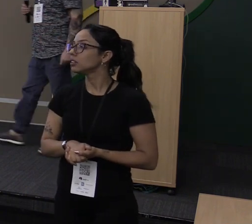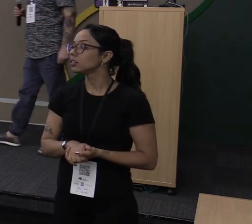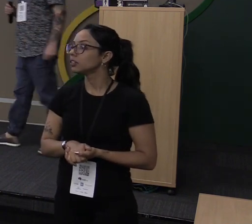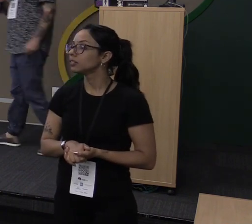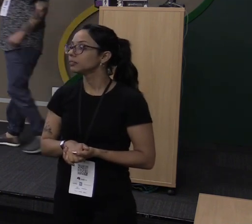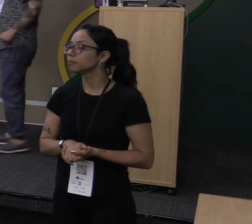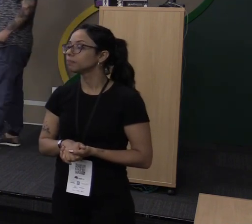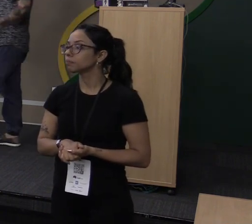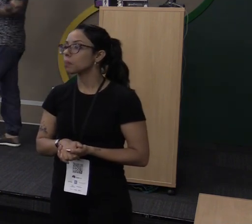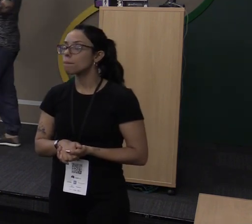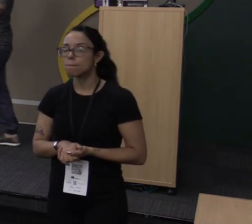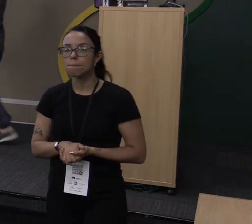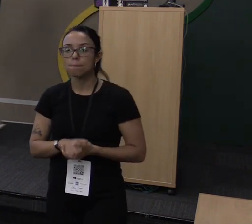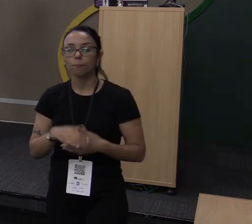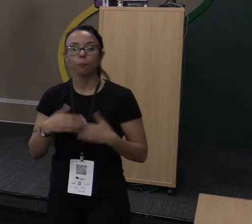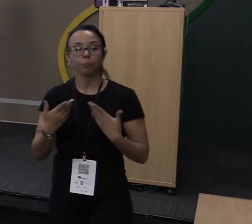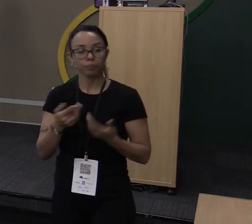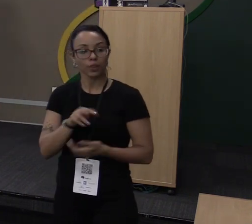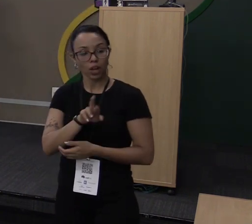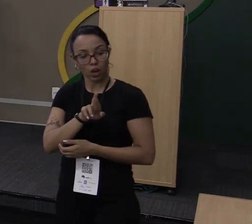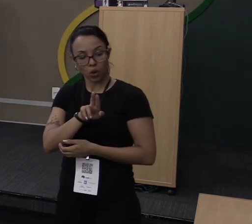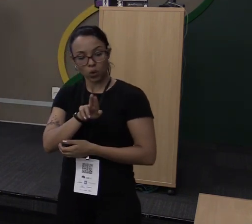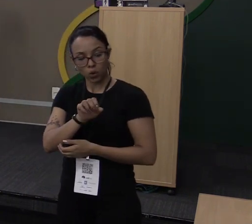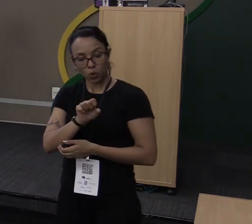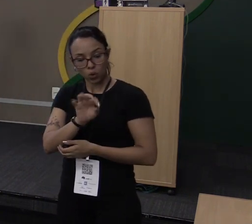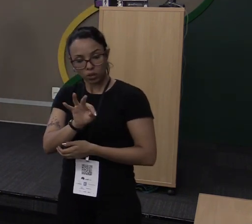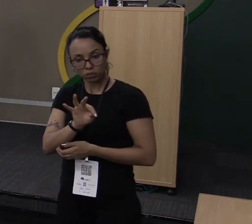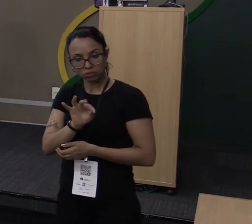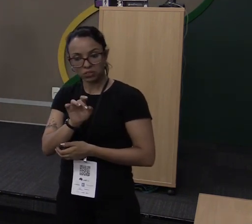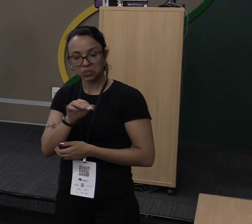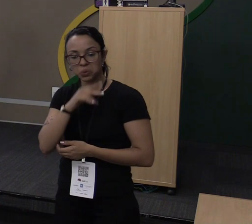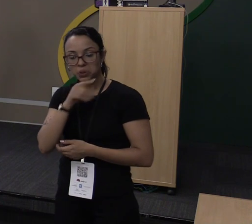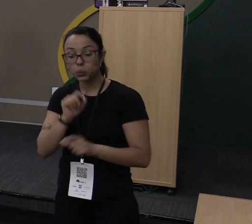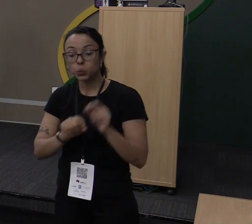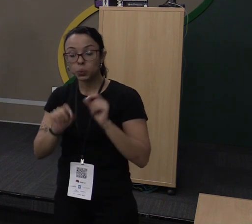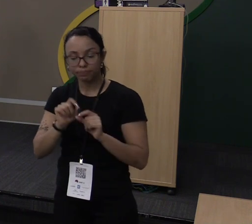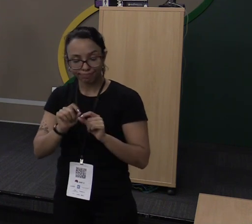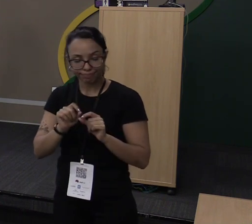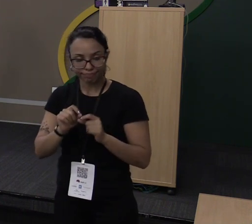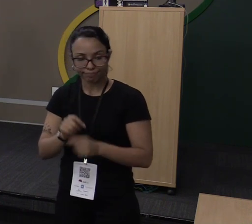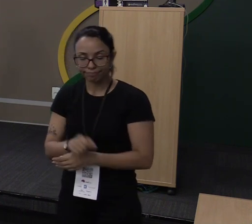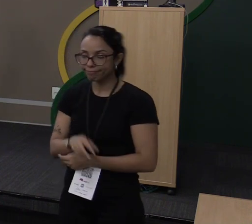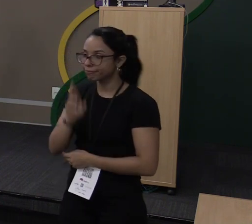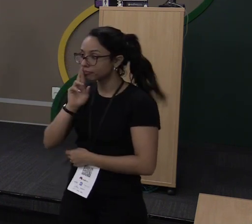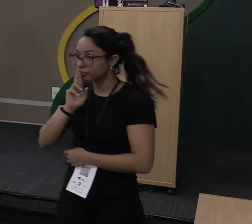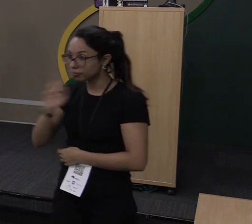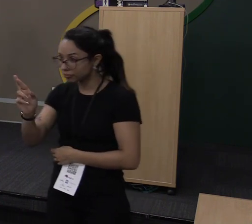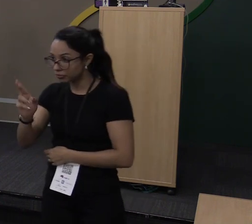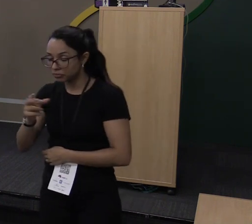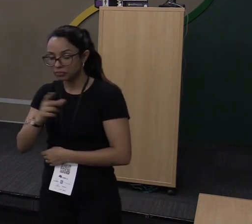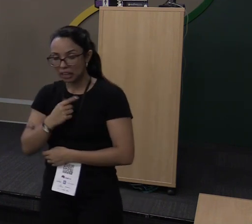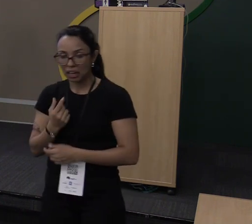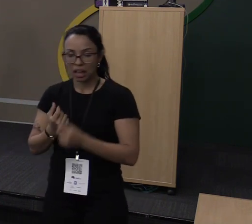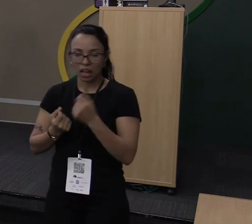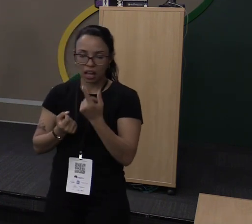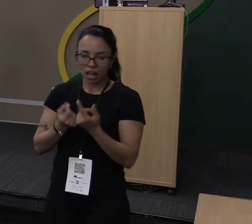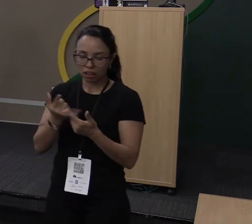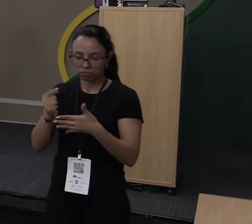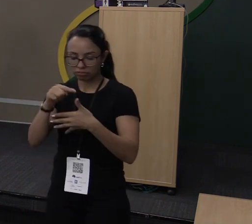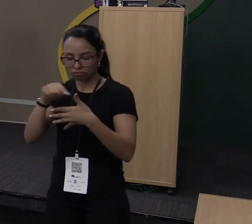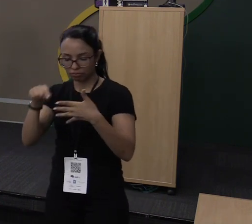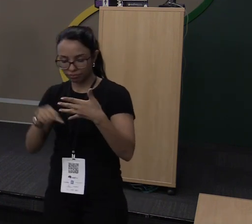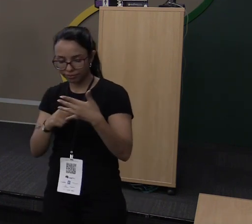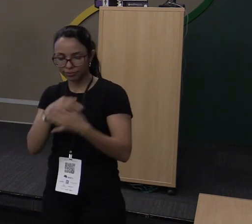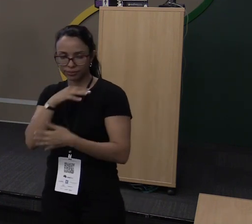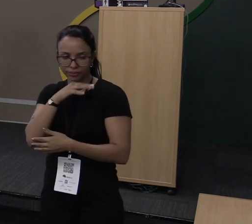Qual que é o lado ruim do Rust? Tem algumas coisas que, na minha opinião, são ruins. Não que sejam impeditivos ou